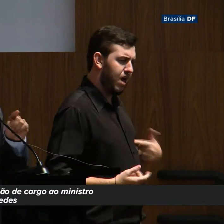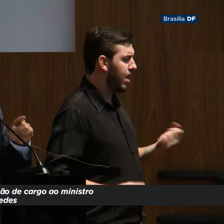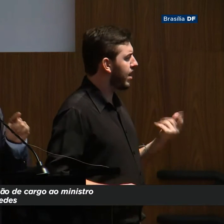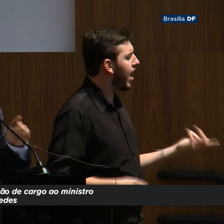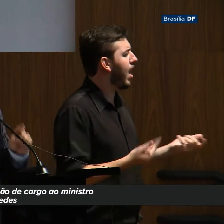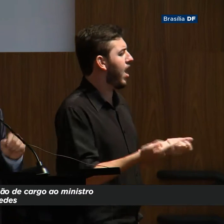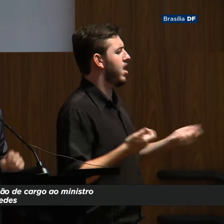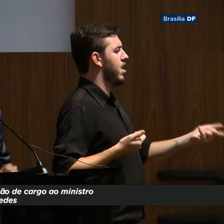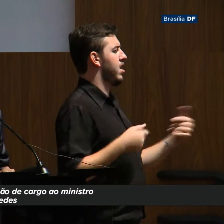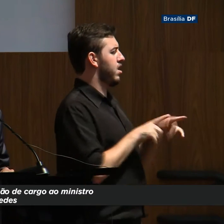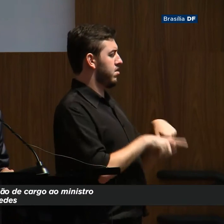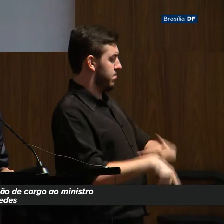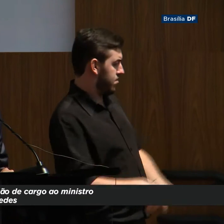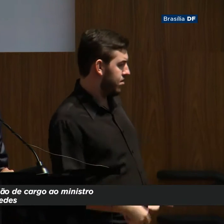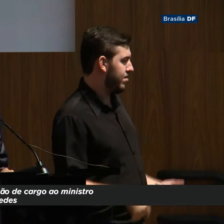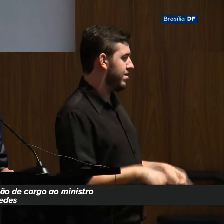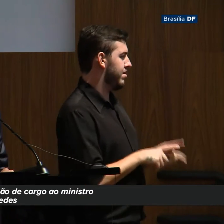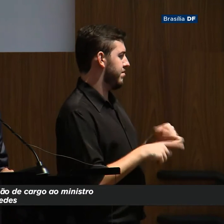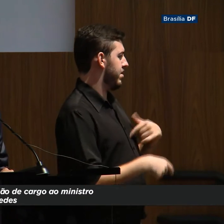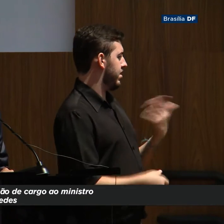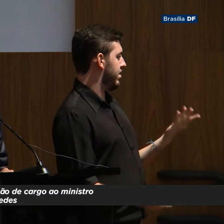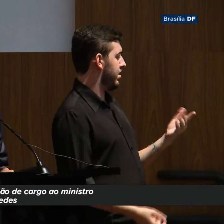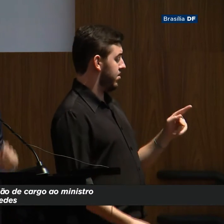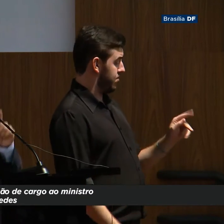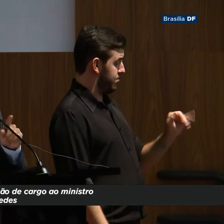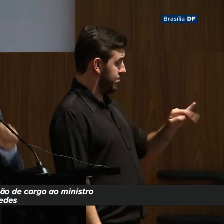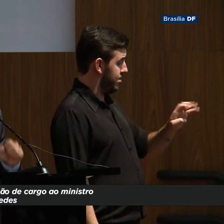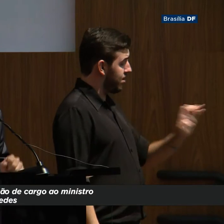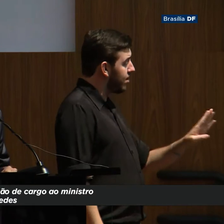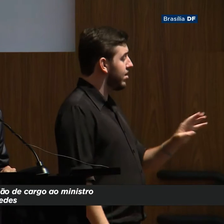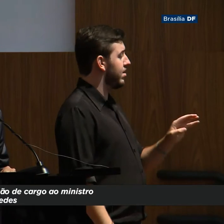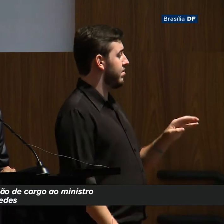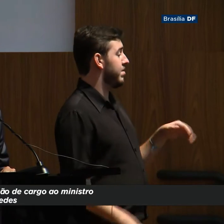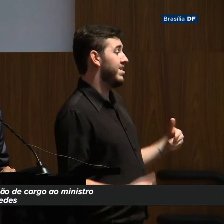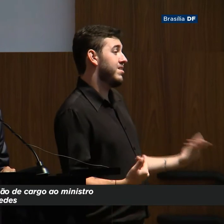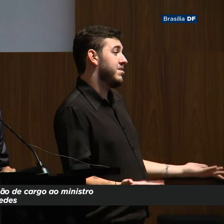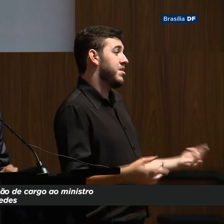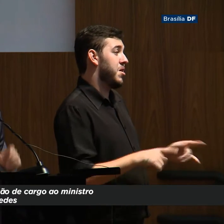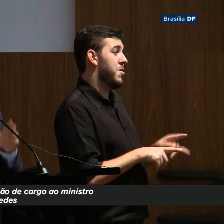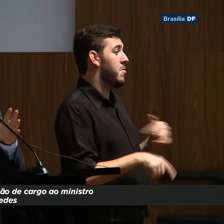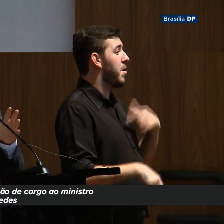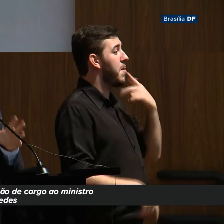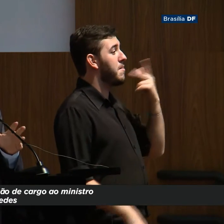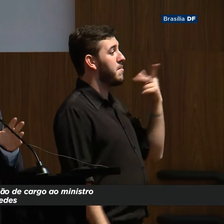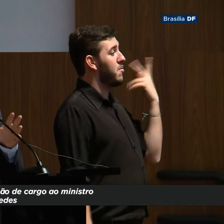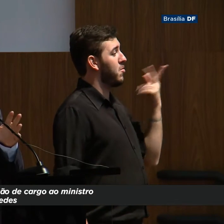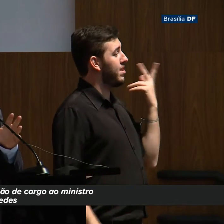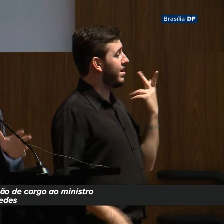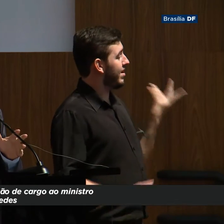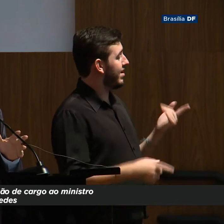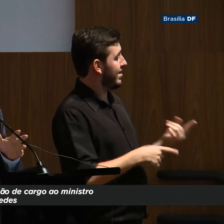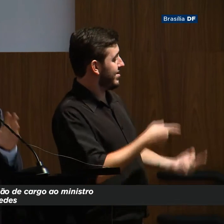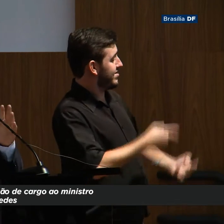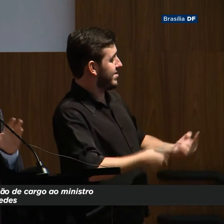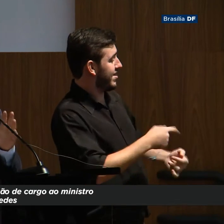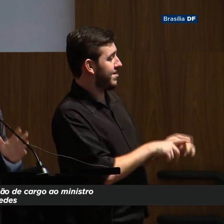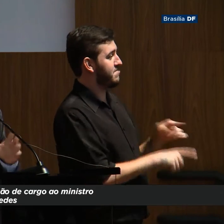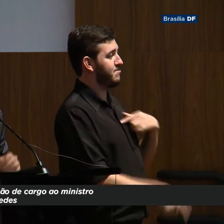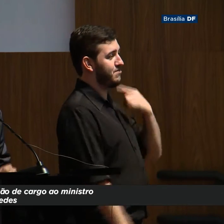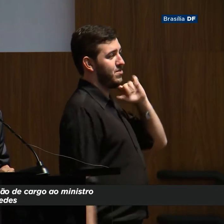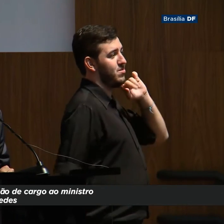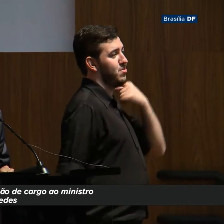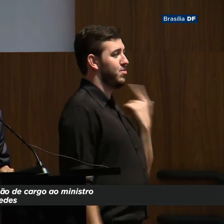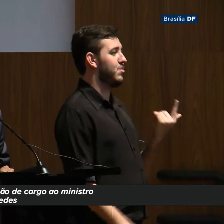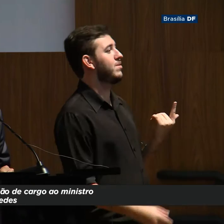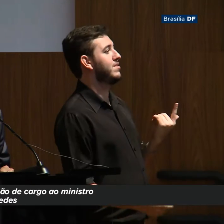corrompendo a política e estagnando a economia. São dois filhos bastardos do mesmo